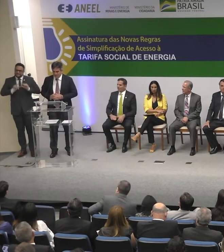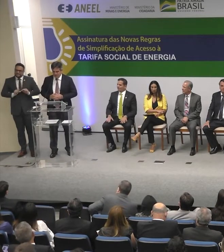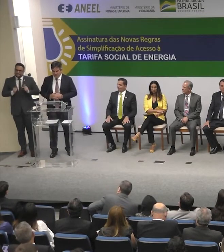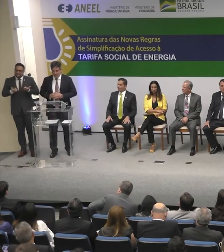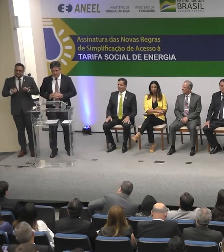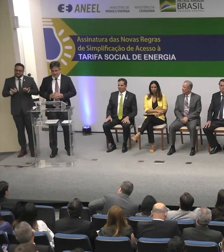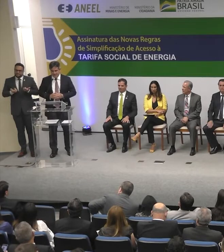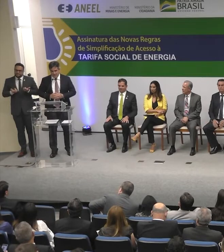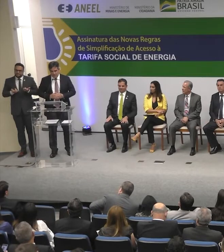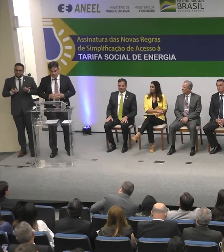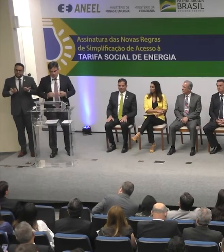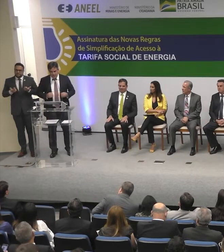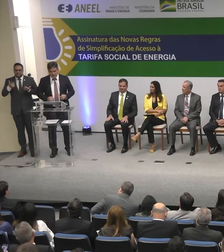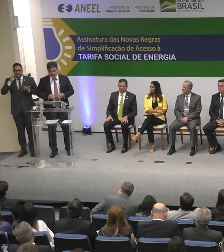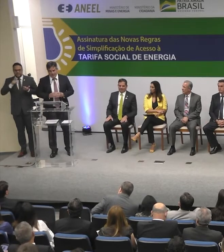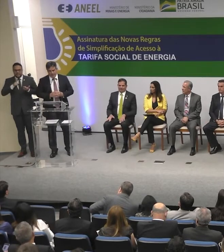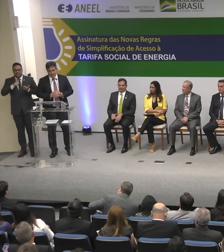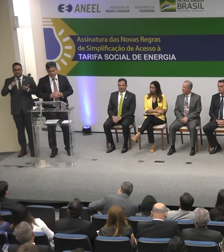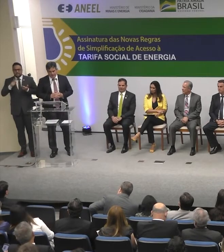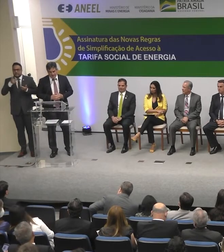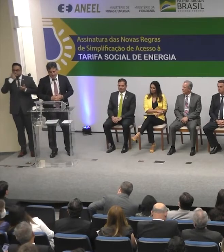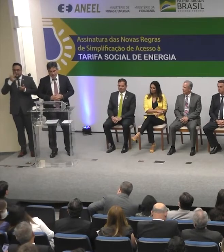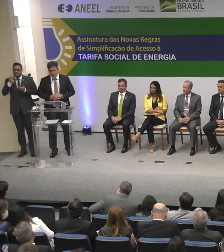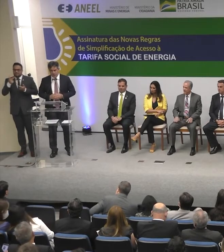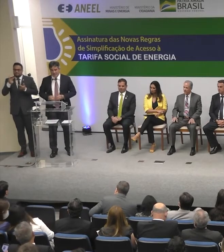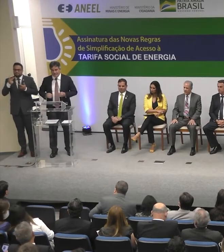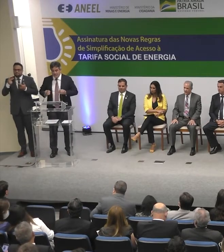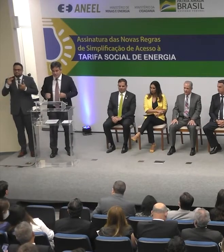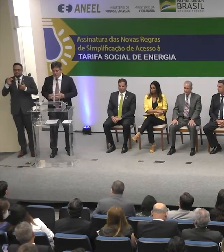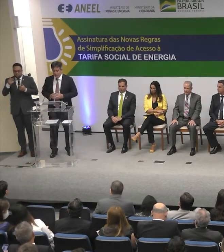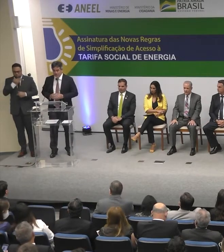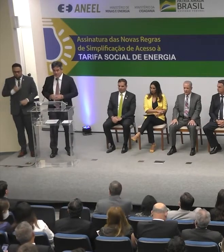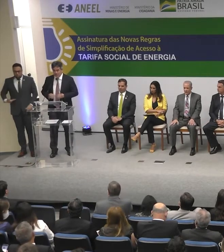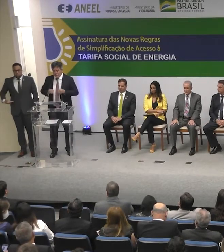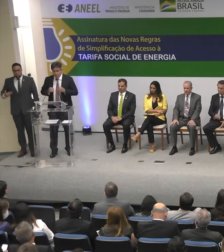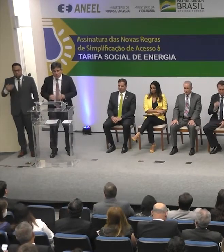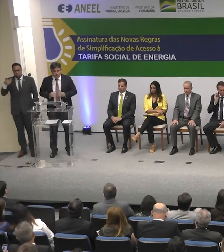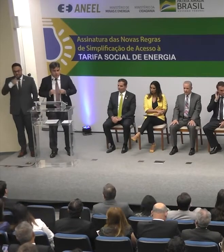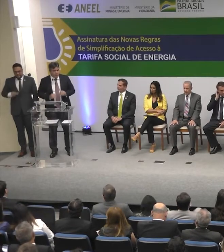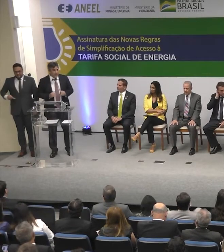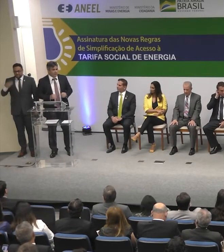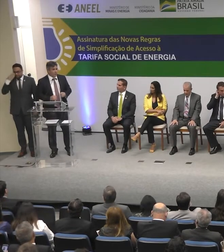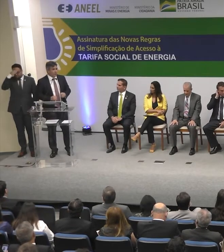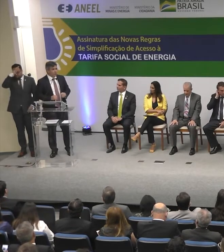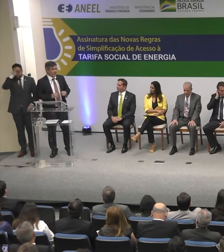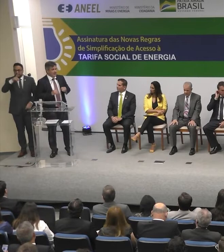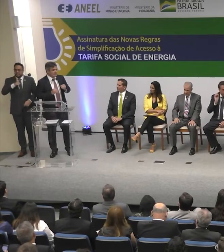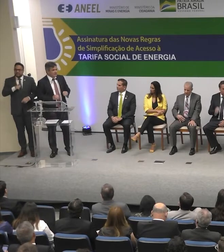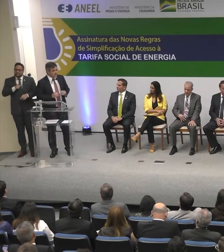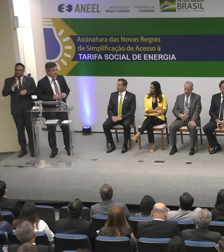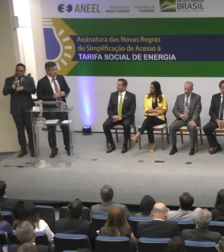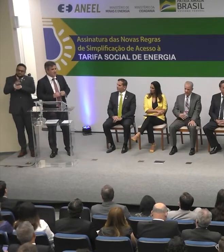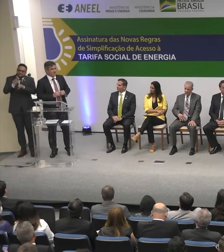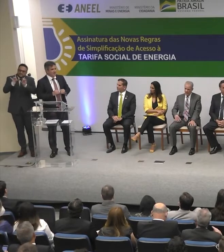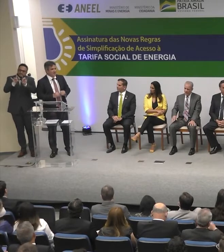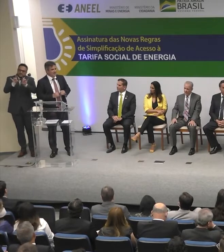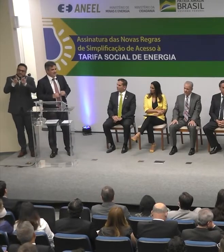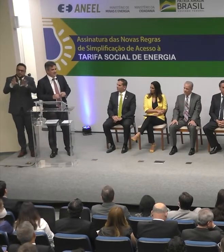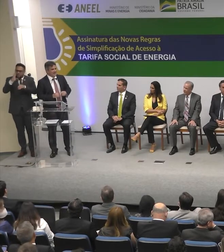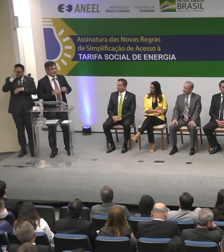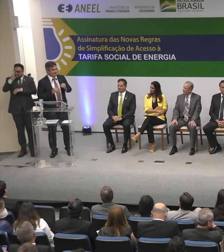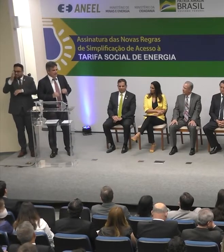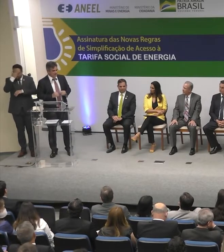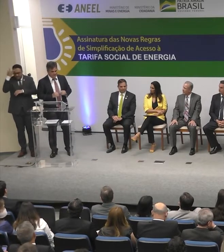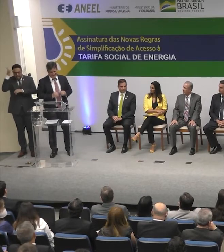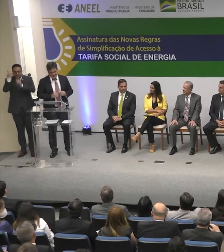do presidente Bolsonaro, um governo que reconhecidamente cuida das pessoas, sobretudo as pessoas, meu querido